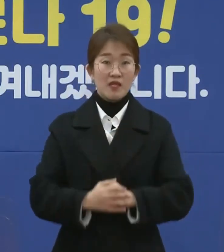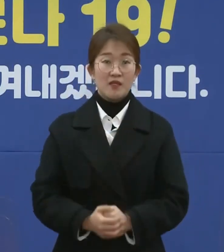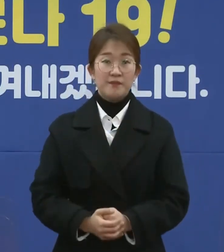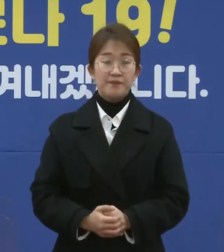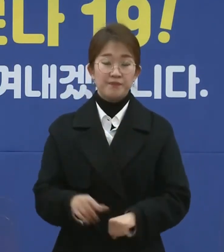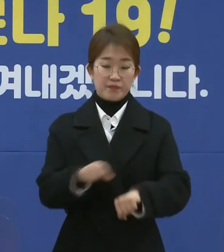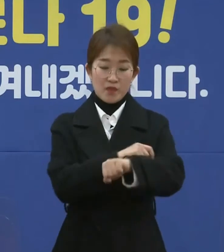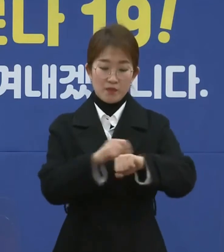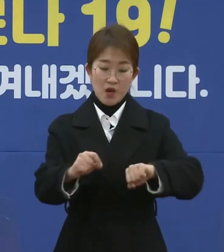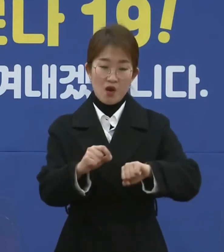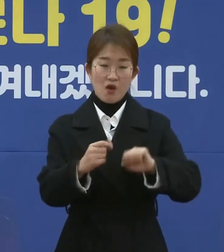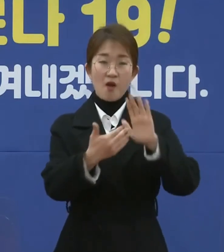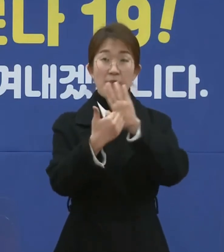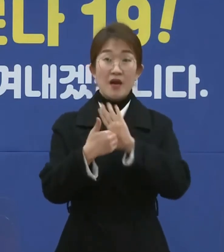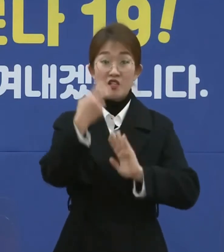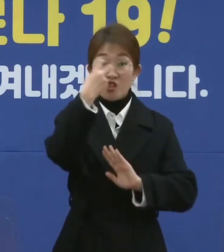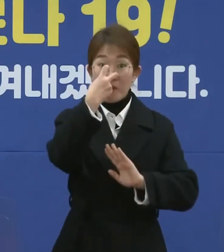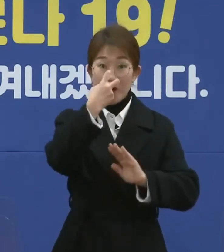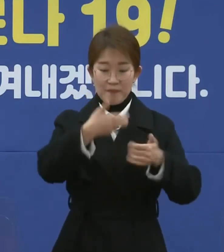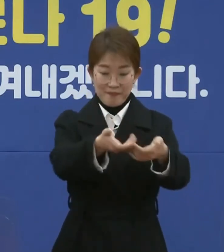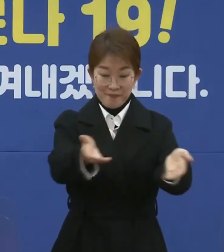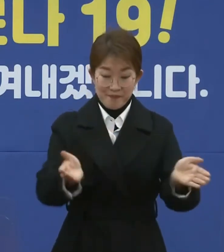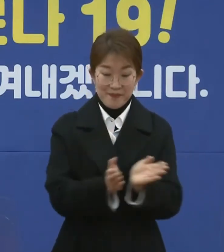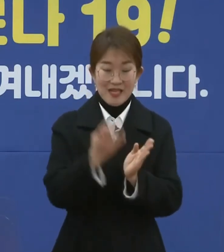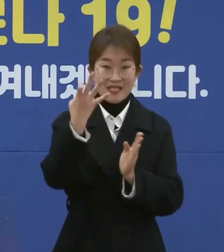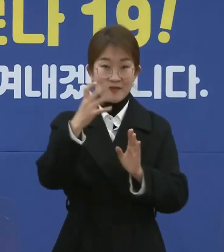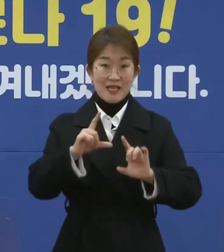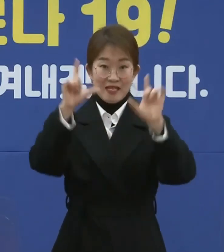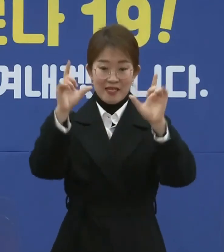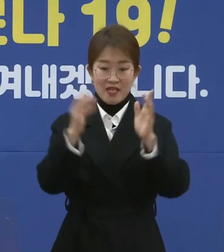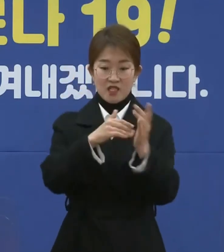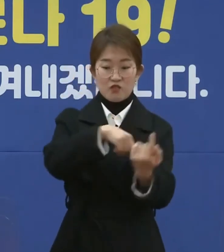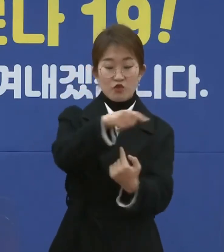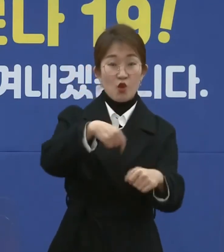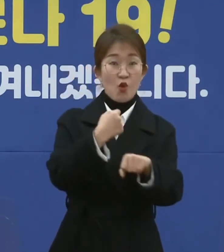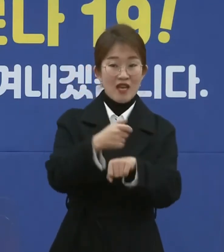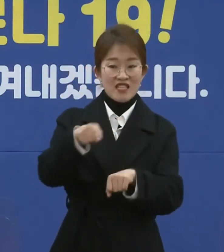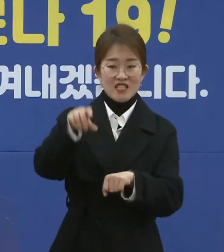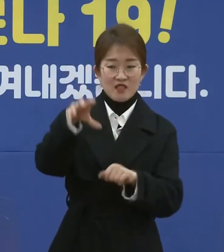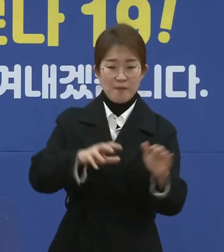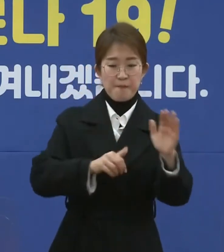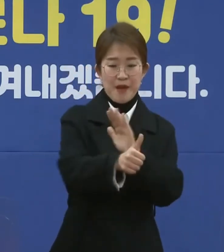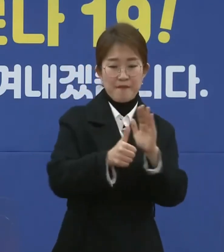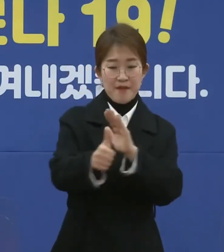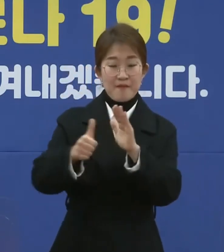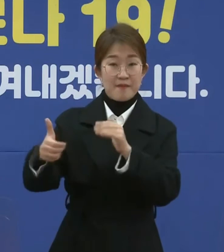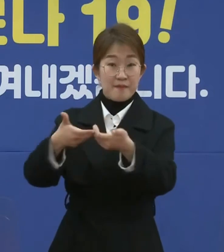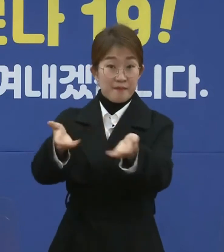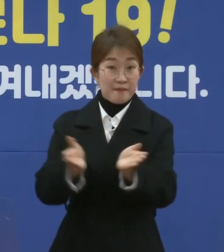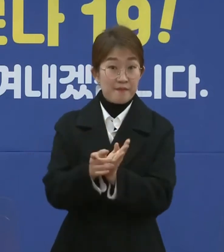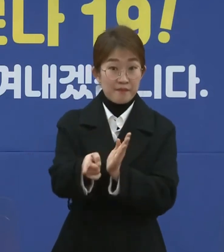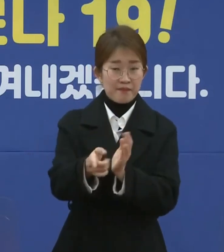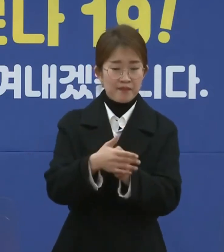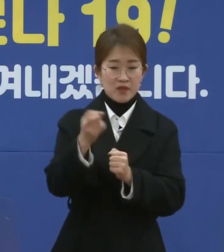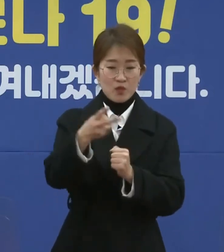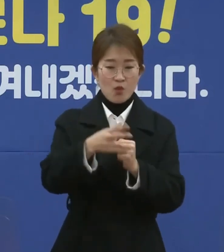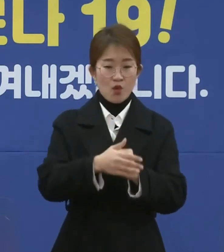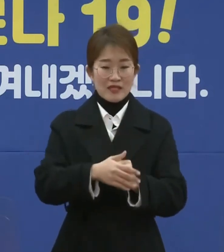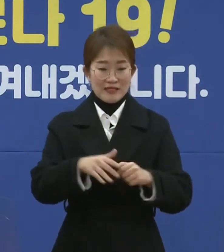특별 방역점검반은 14일까지 운영되고 이와 별도로 현정점검반과 현장